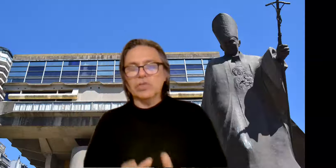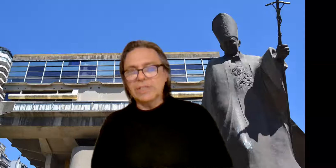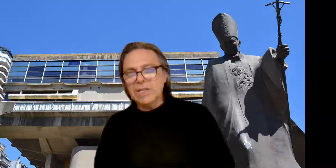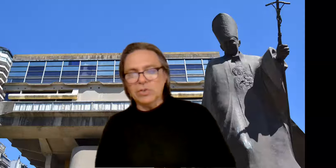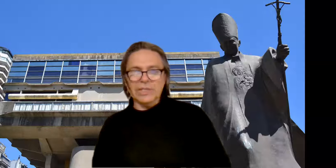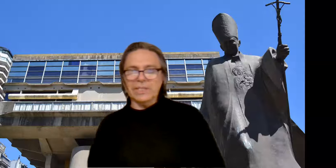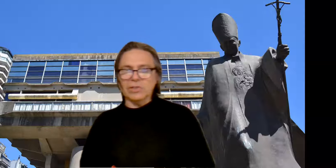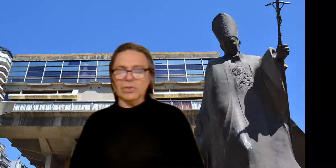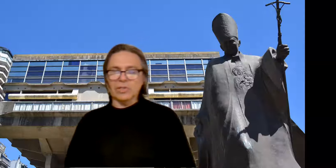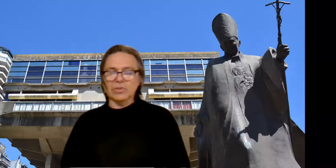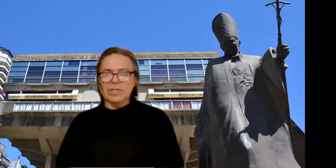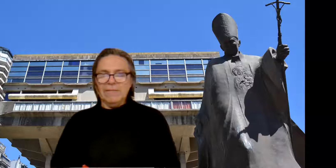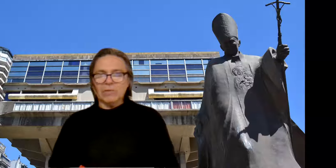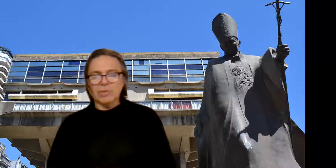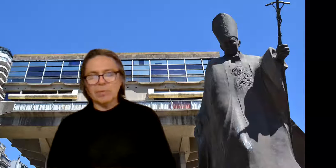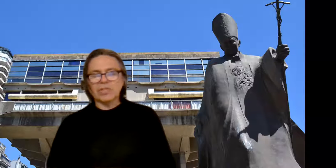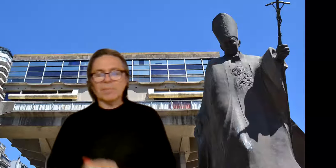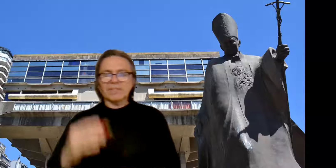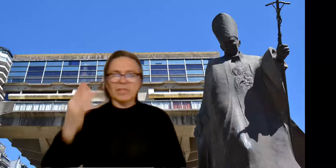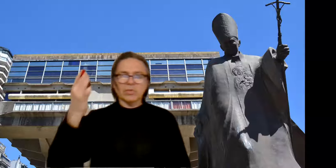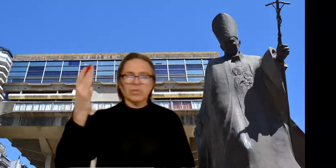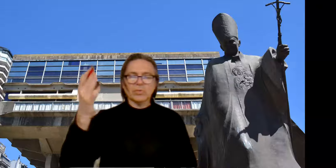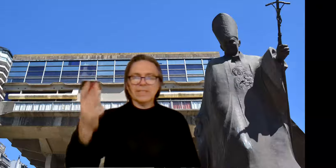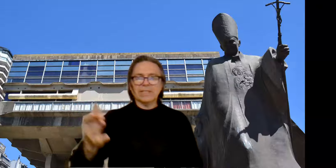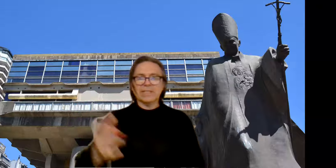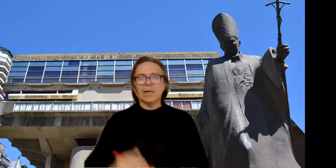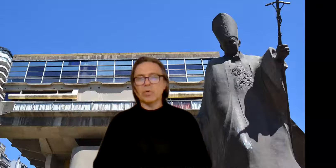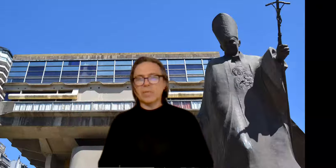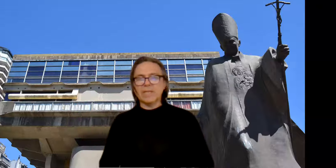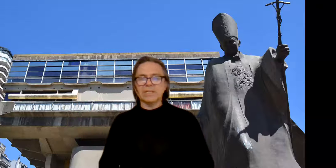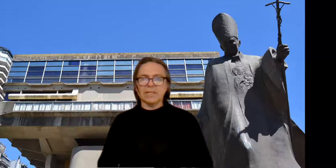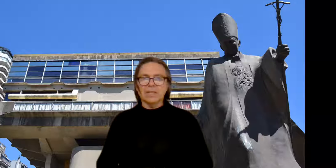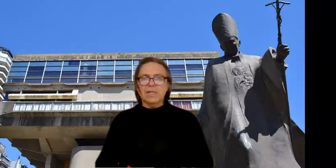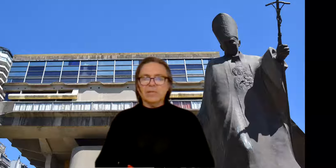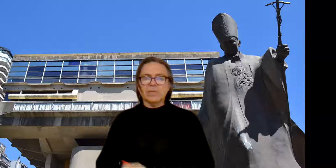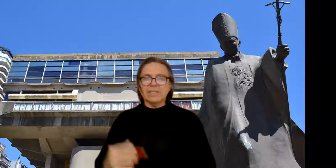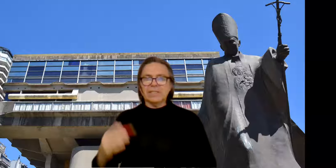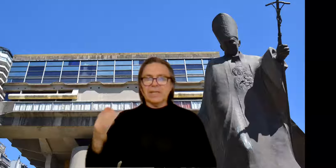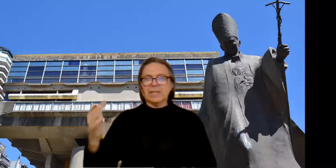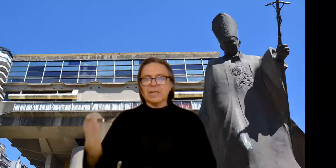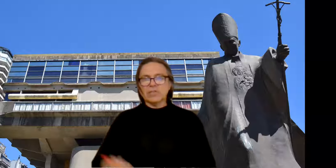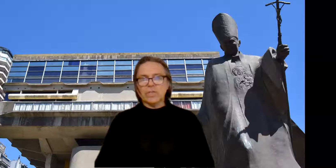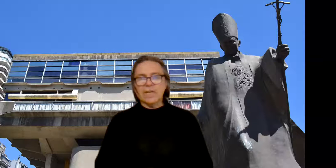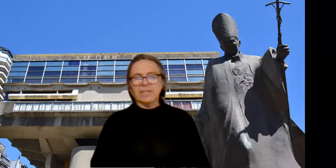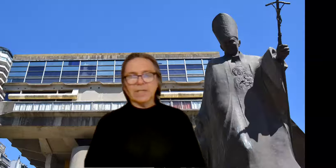los estilos arquitectónicos, donde vamos a ir pasando de una estética brutalista, de una estética racionalista,